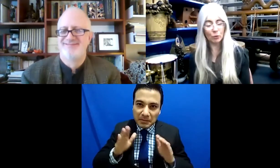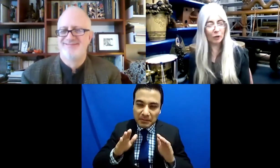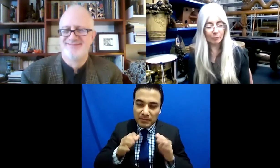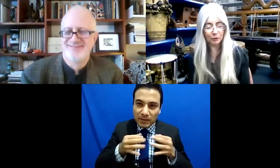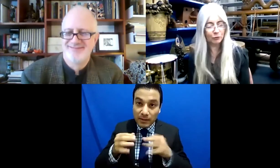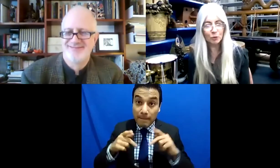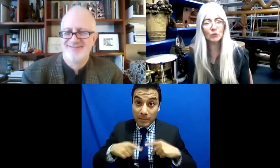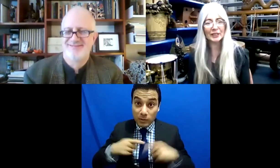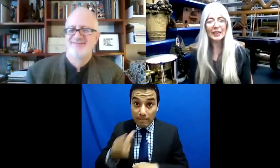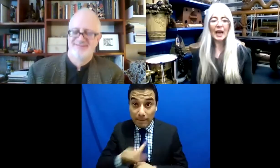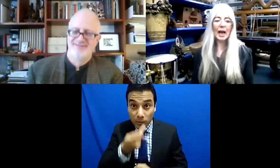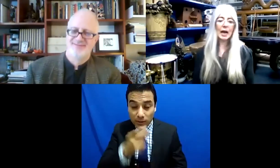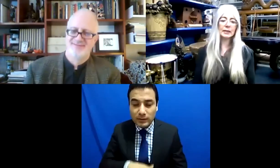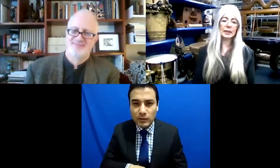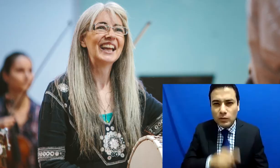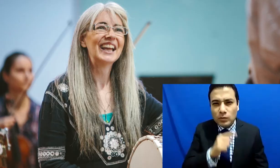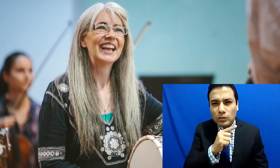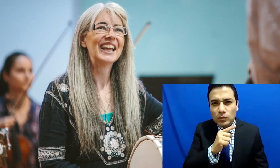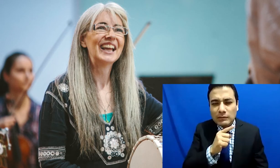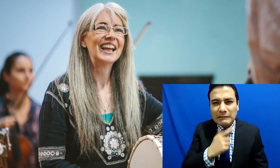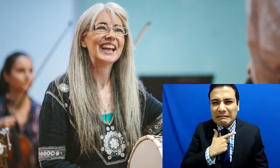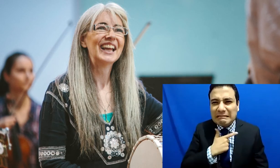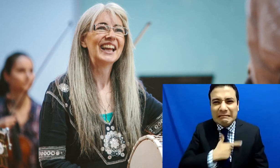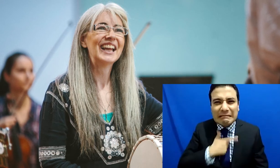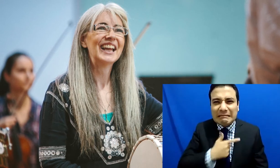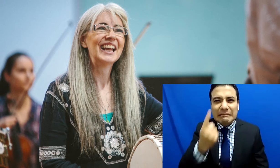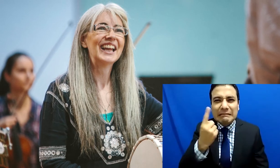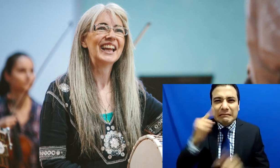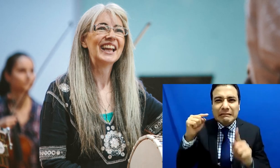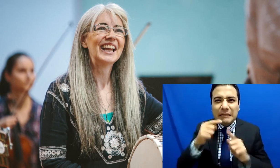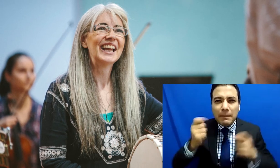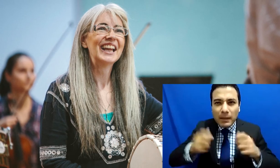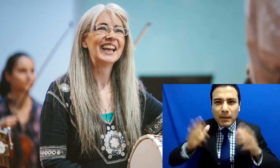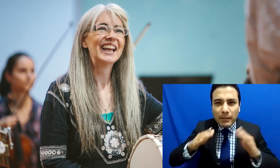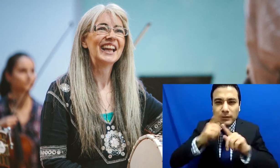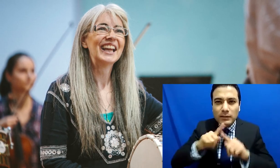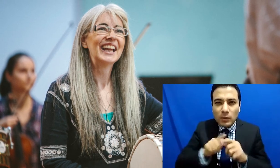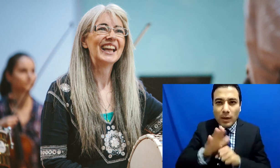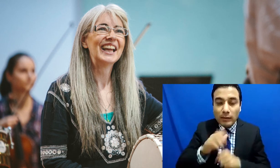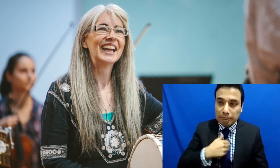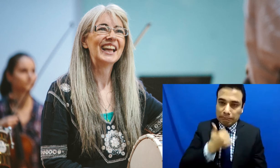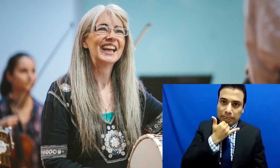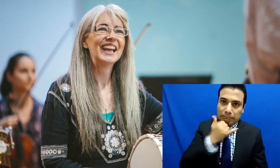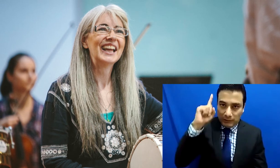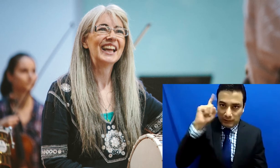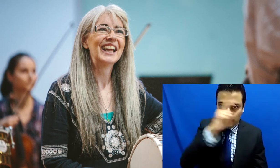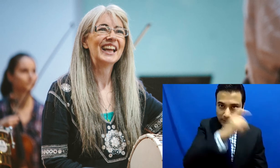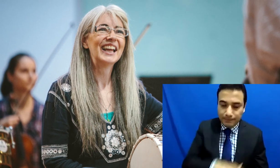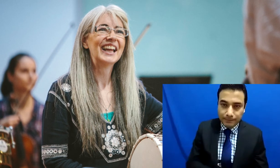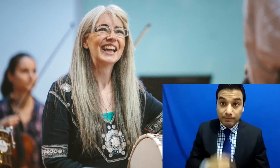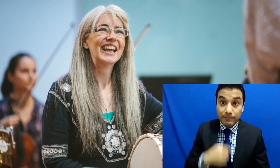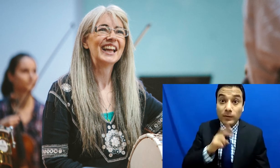es tu compositor o pieza o instrumento favorito, me cuesta trabajo responder. Porque la respuesta es